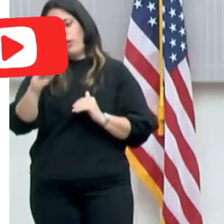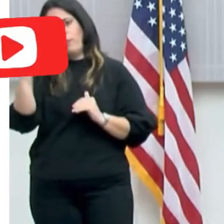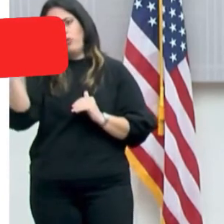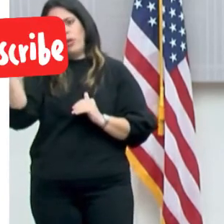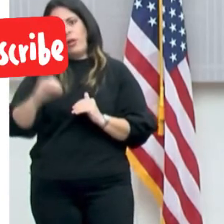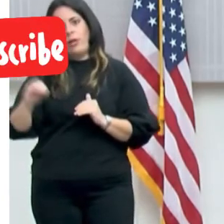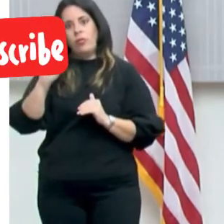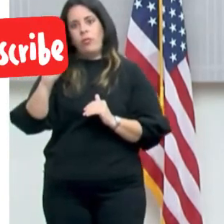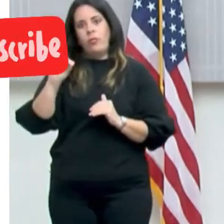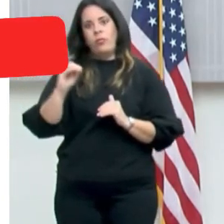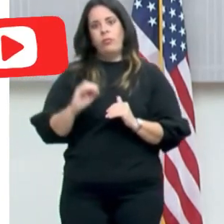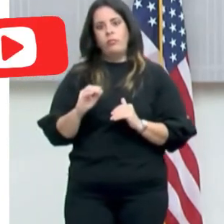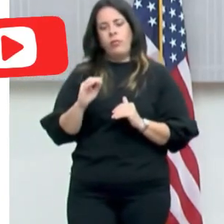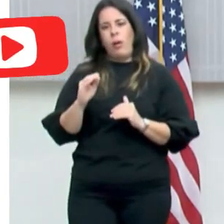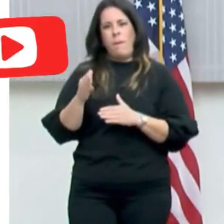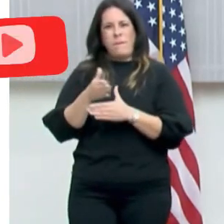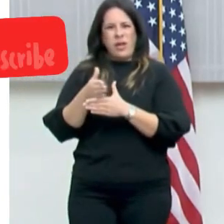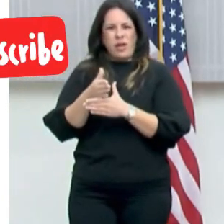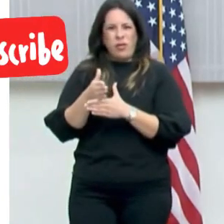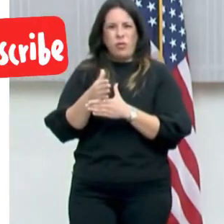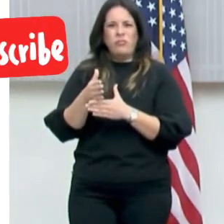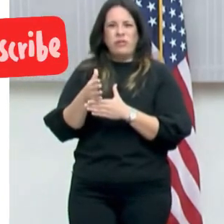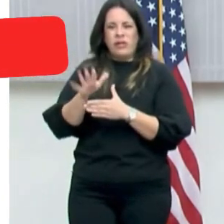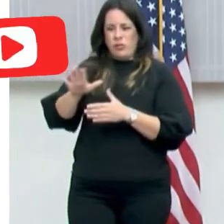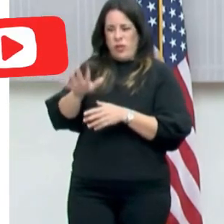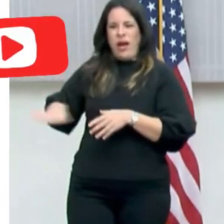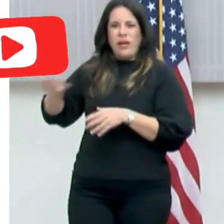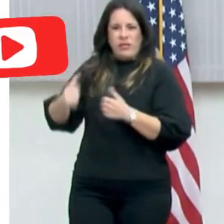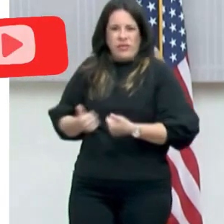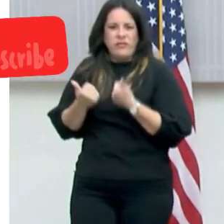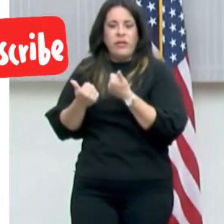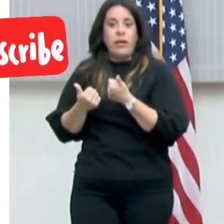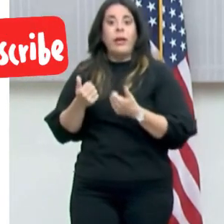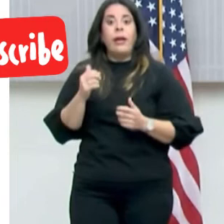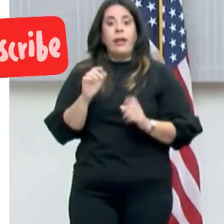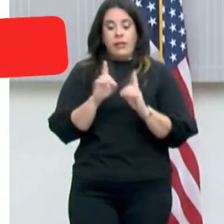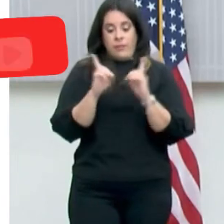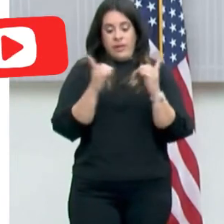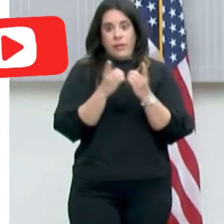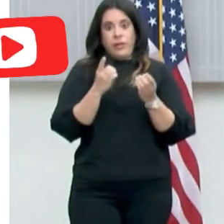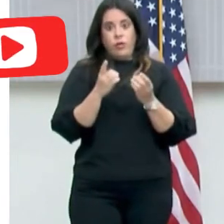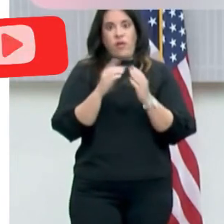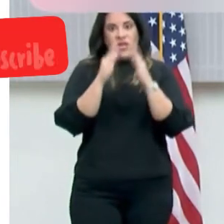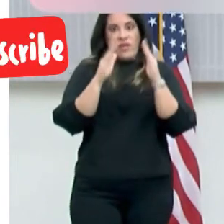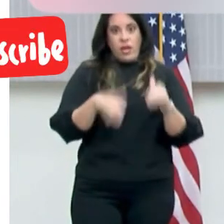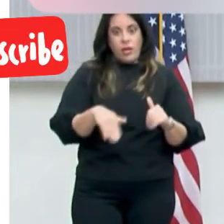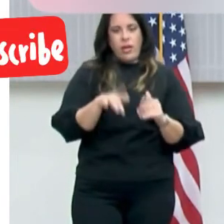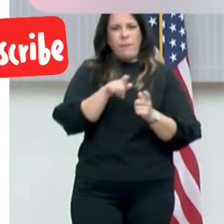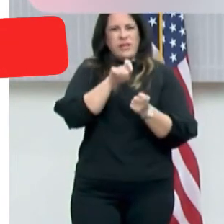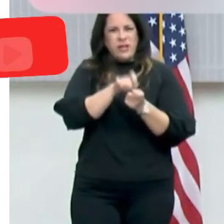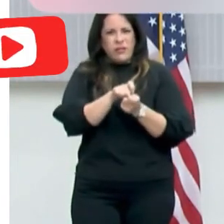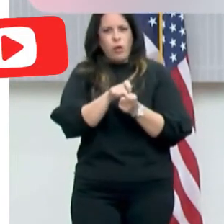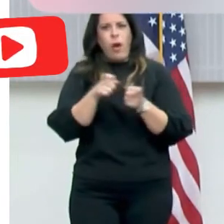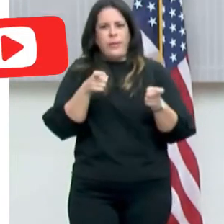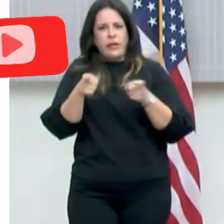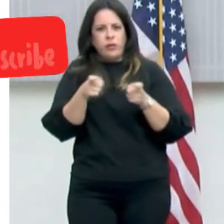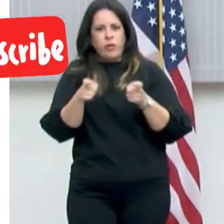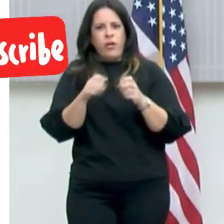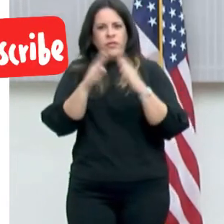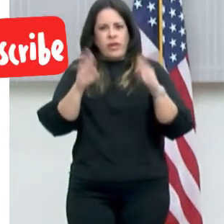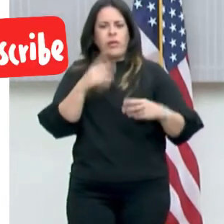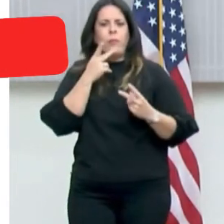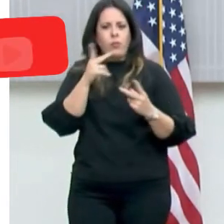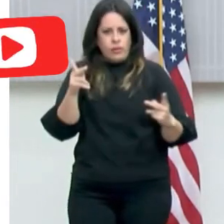% del ingreso medio en el área donde residen. El Departamento de la Vivienda y particularmente la Administración de